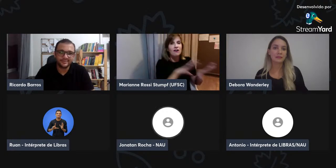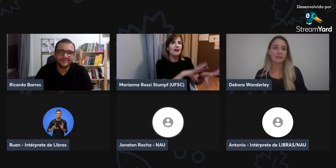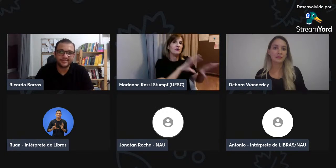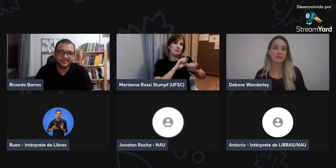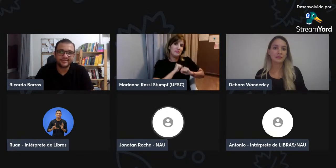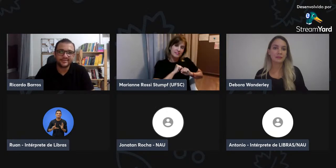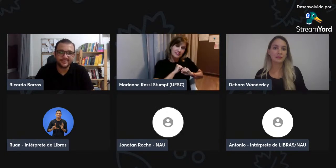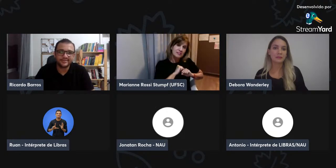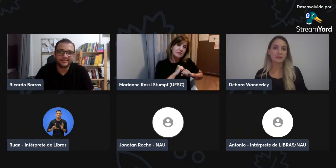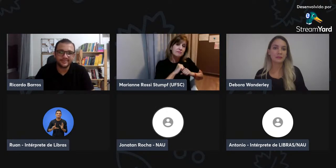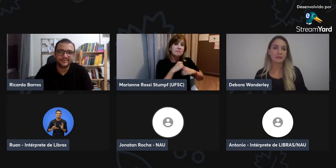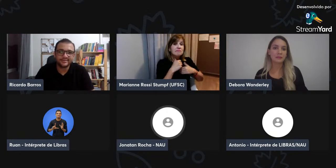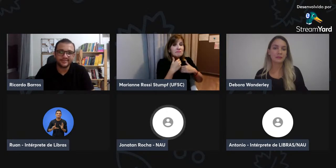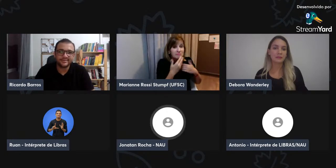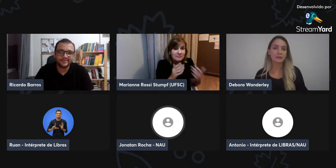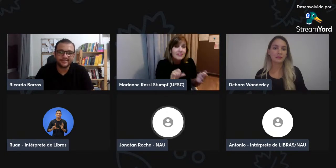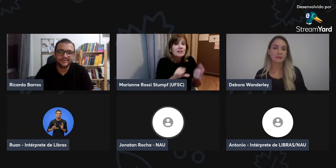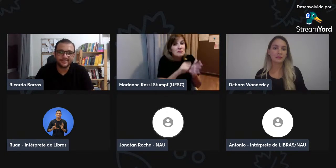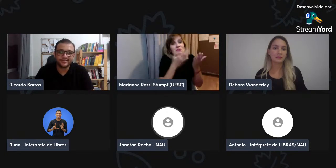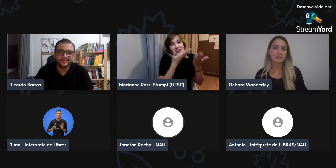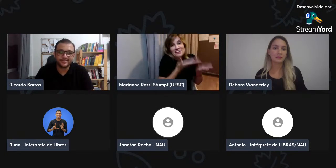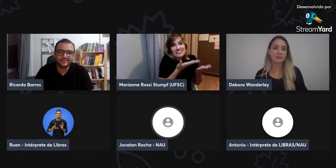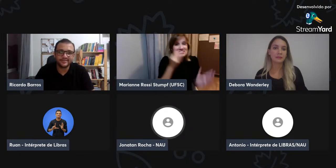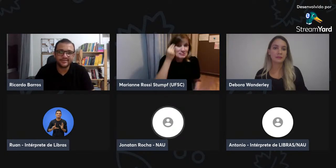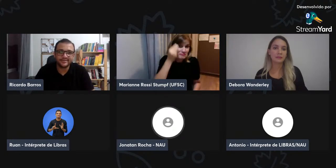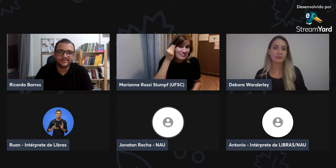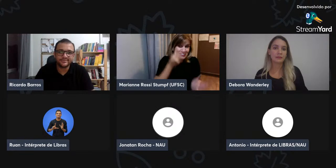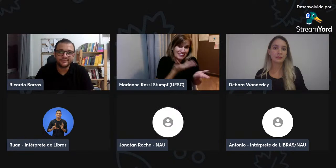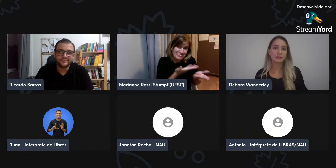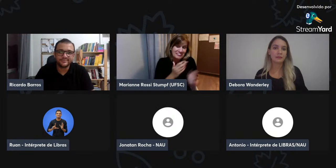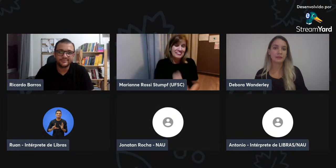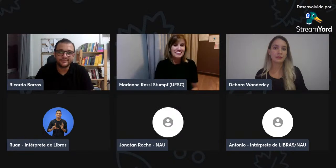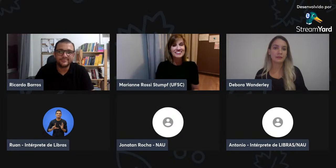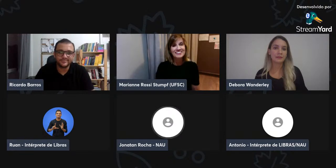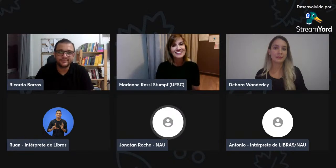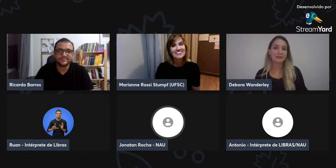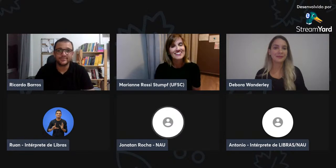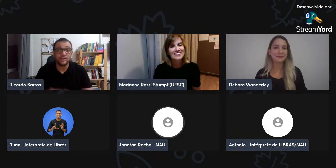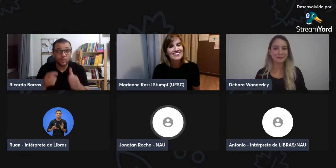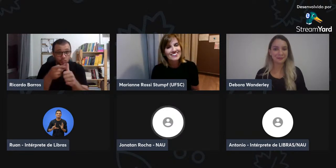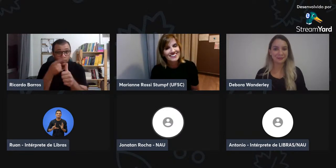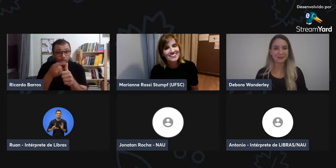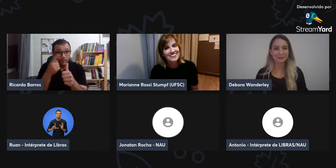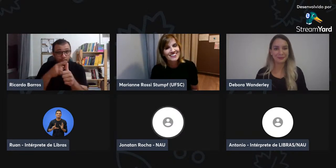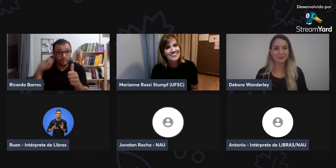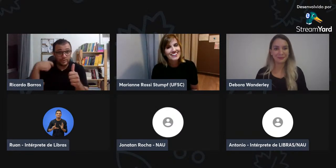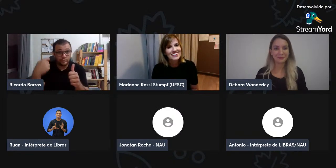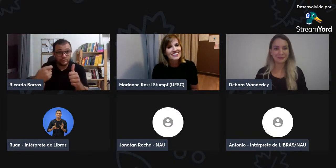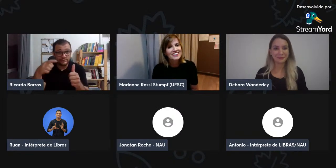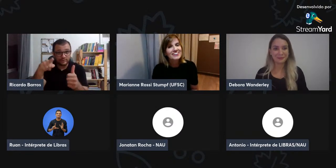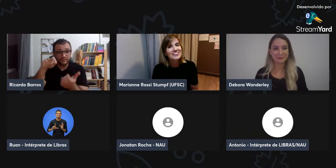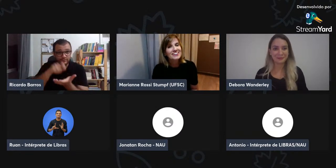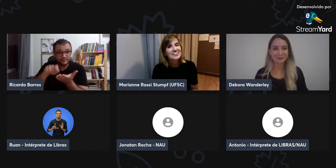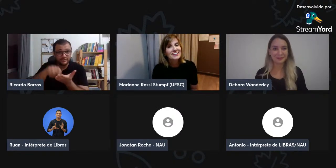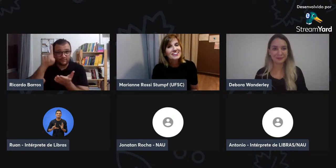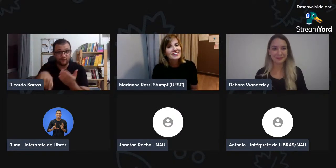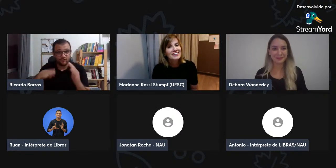Então, desde... Então, se tem divulgado a escrita de sinais, né? Então, essa é a minha experiência até hoje.